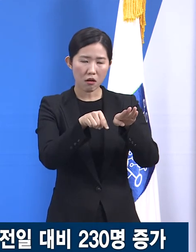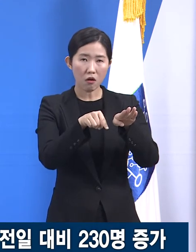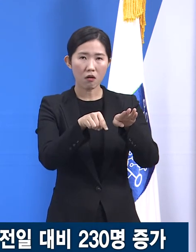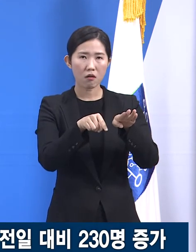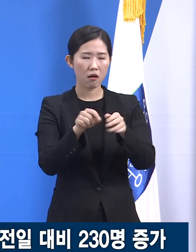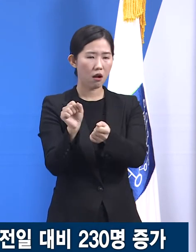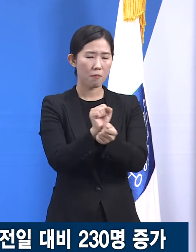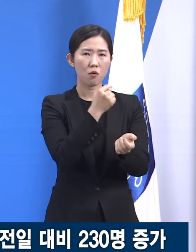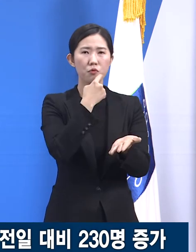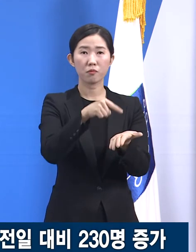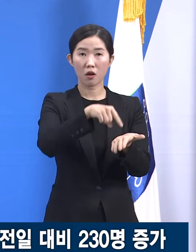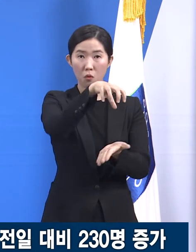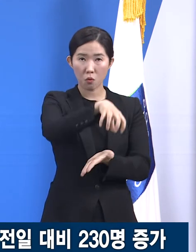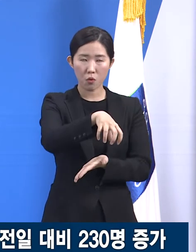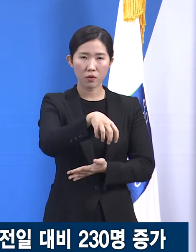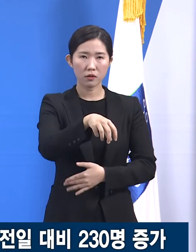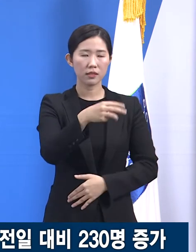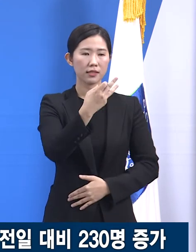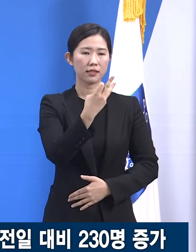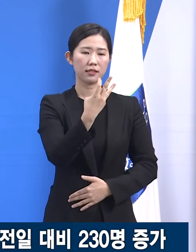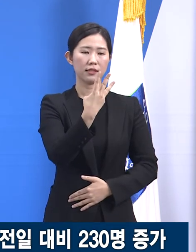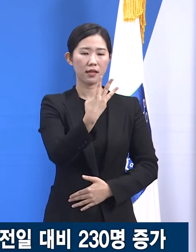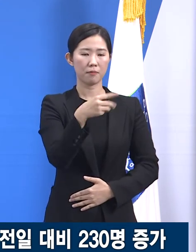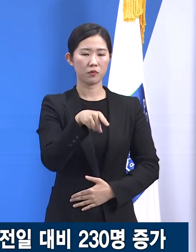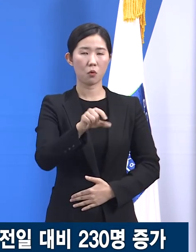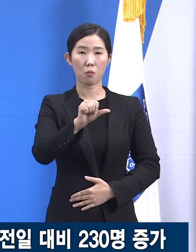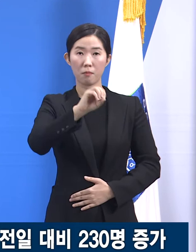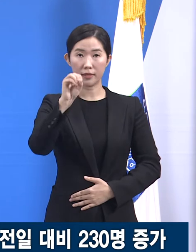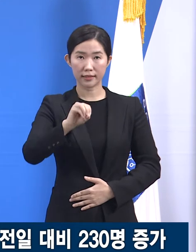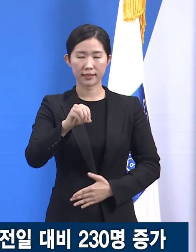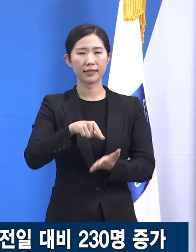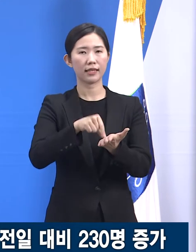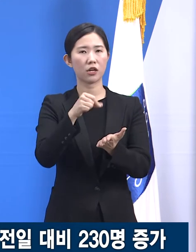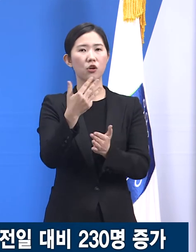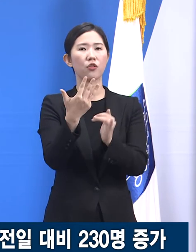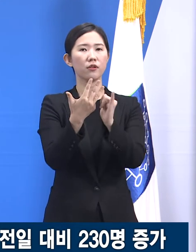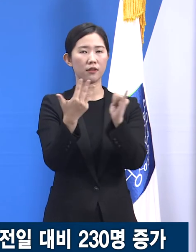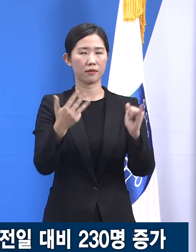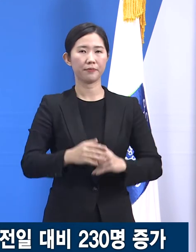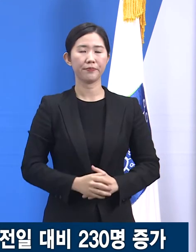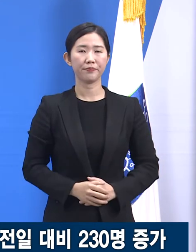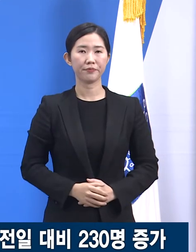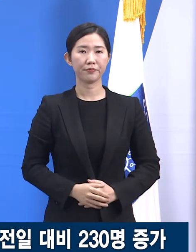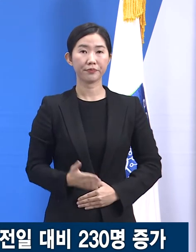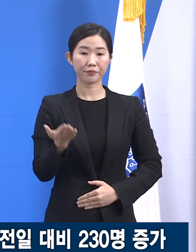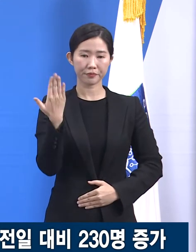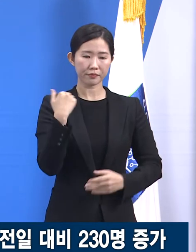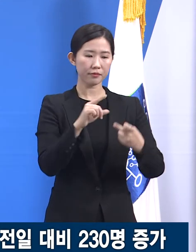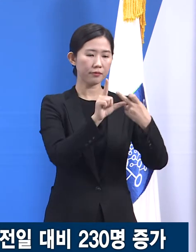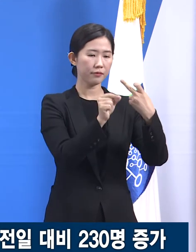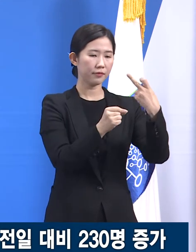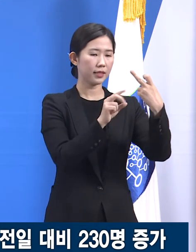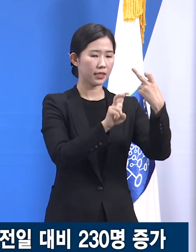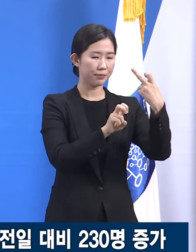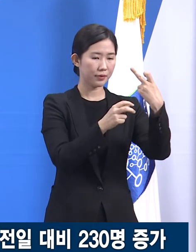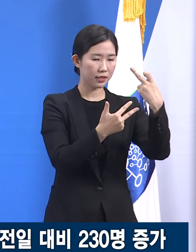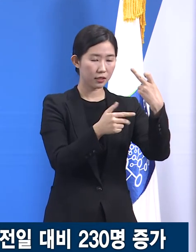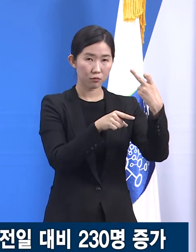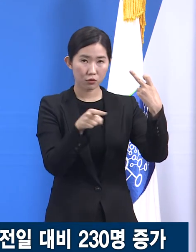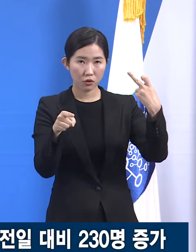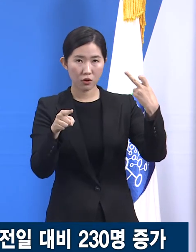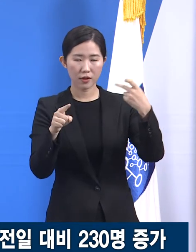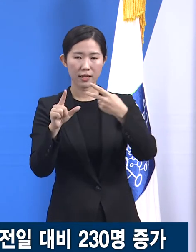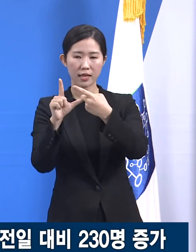3.5%인 8명이었습니다. 지난 12월 27일부터 1월 2일까지